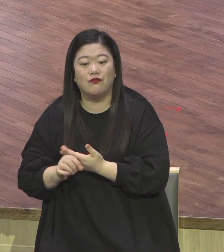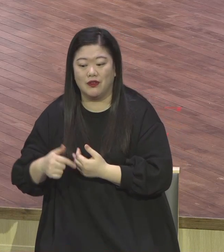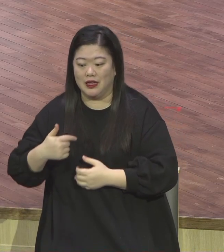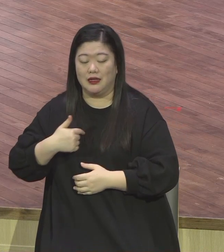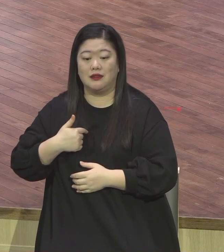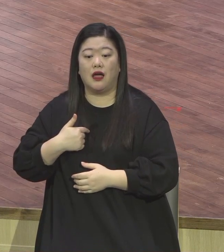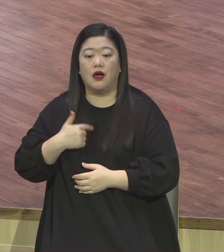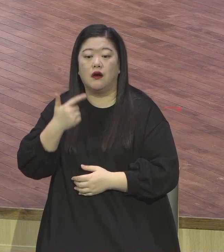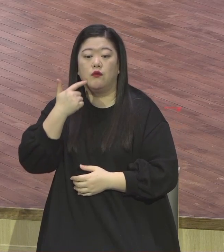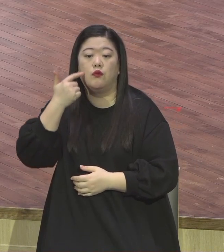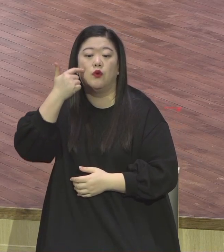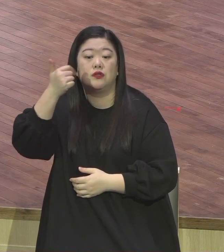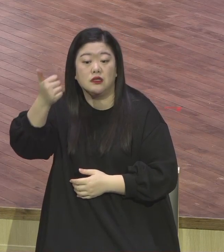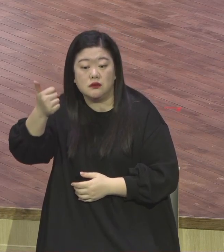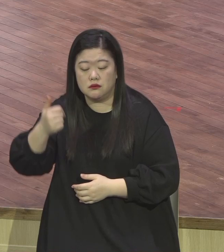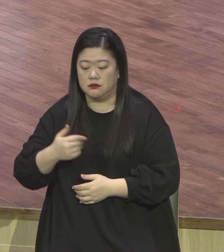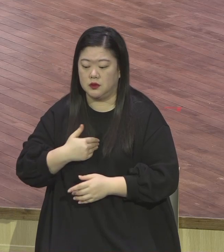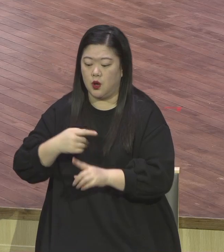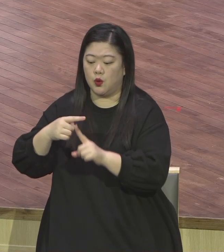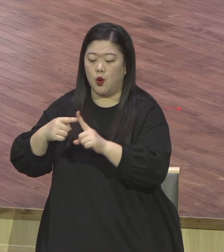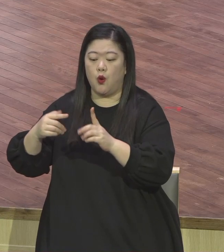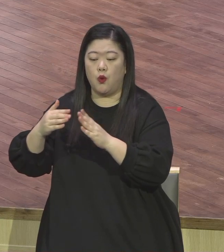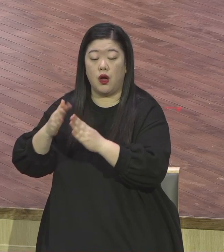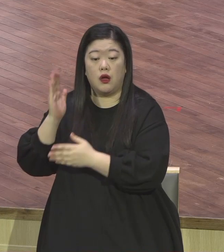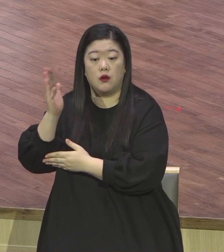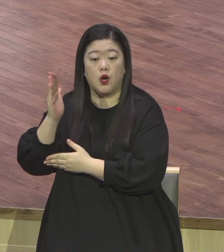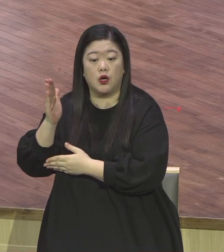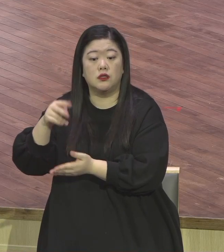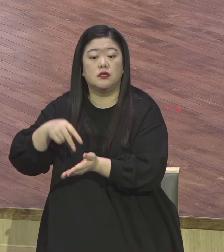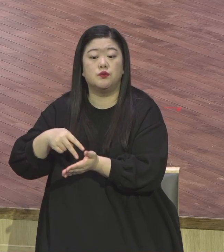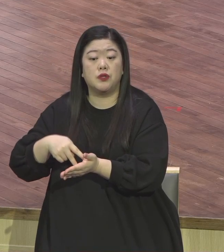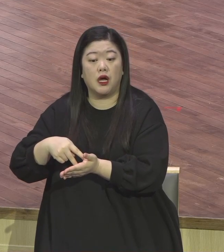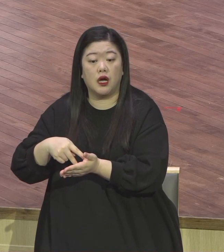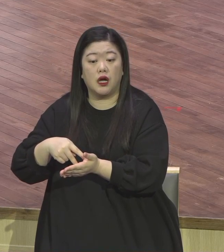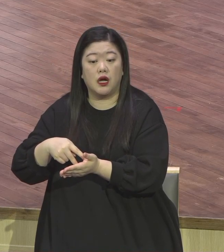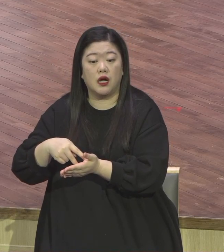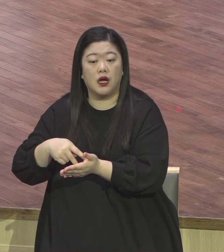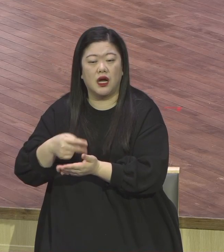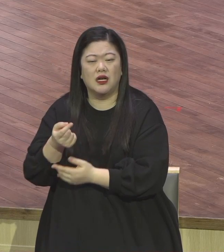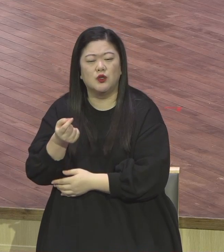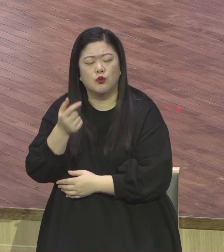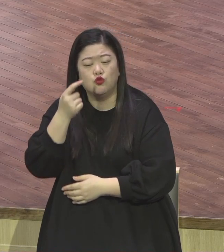영적인 삶에서 눈치가 좀 있어야 돼요 영적인 삶